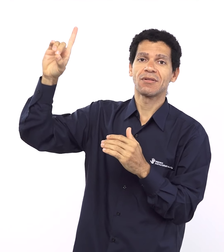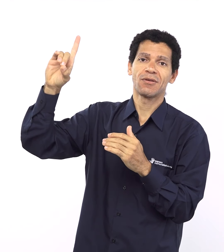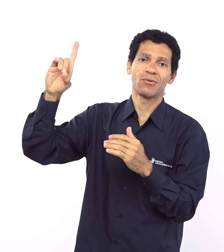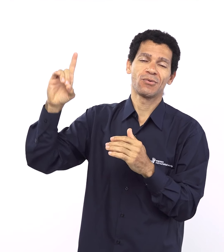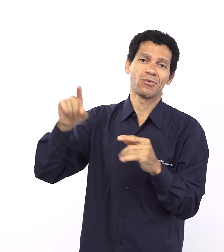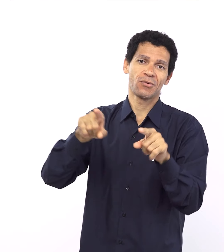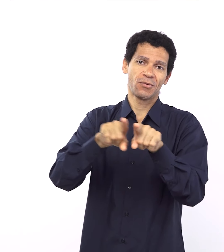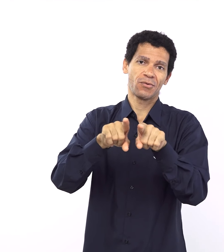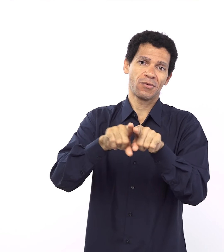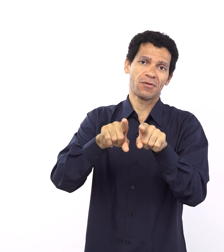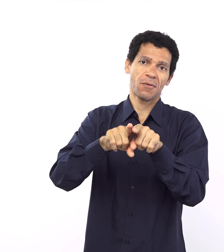tem a ver com isso